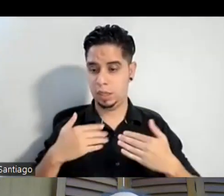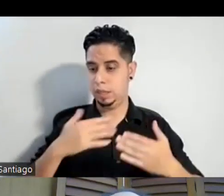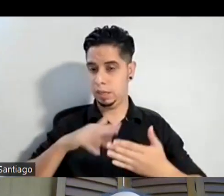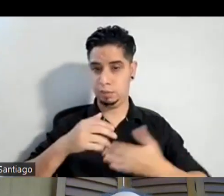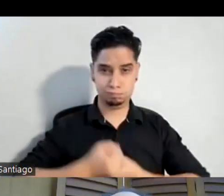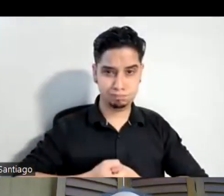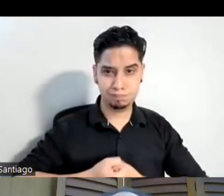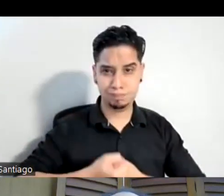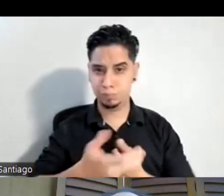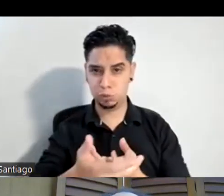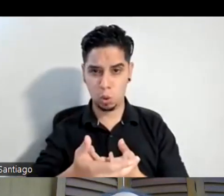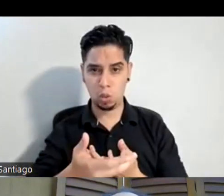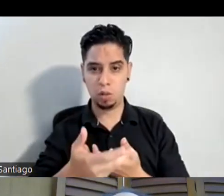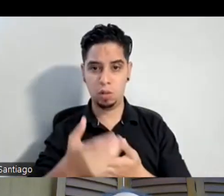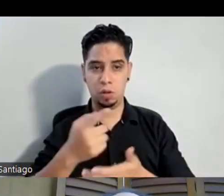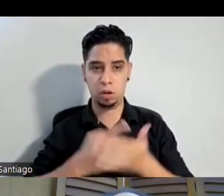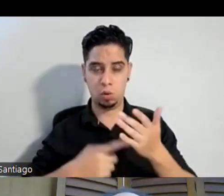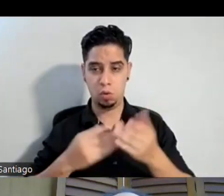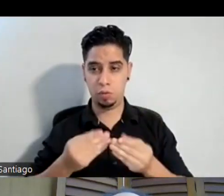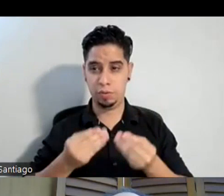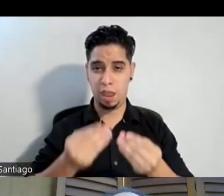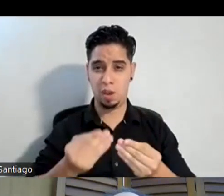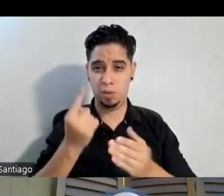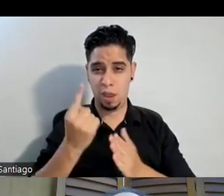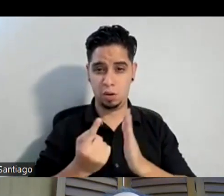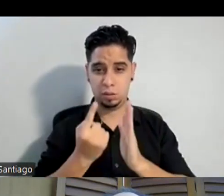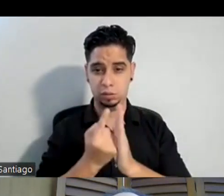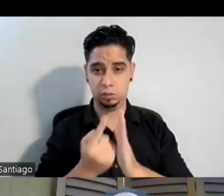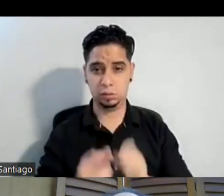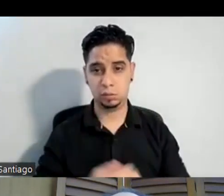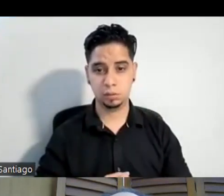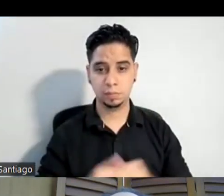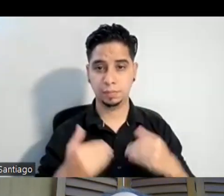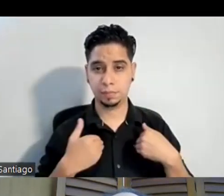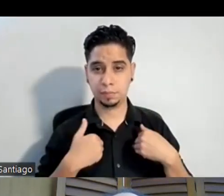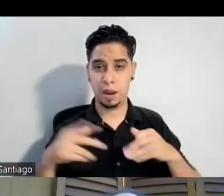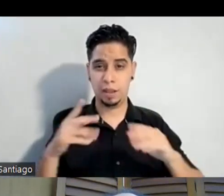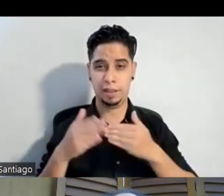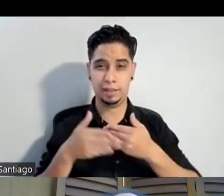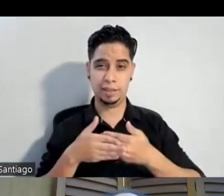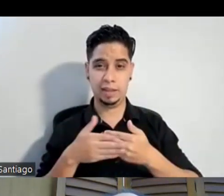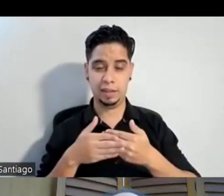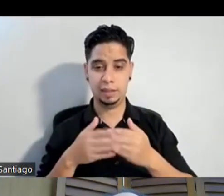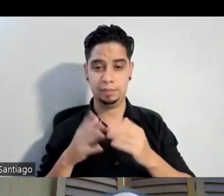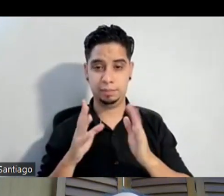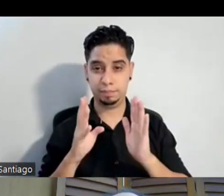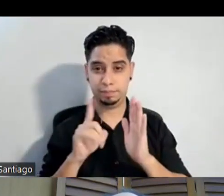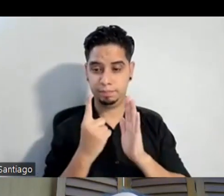se le da normalmente en una hora tienes el público cerca y pues no nada más con esos